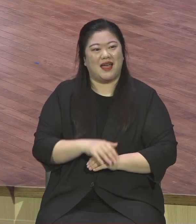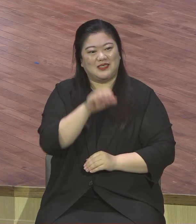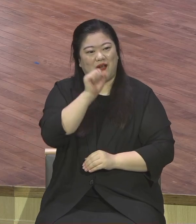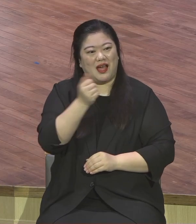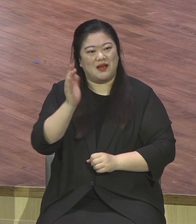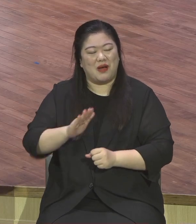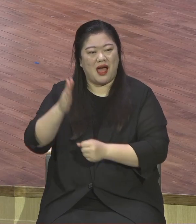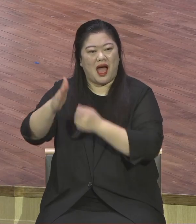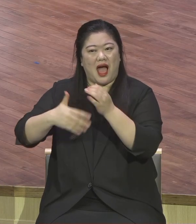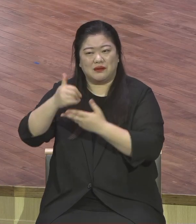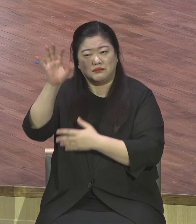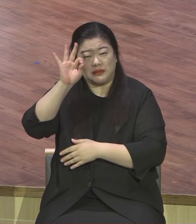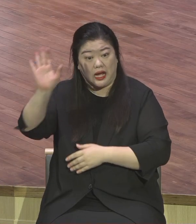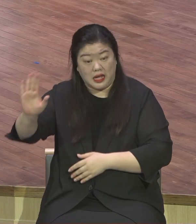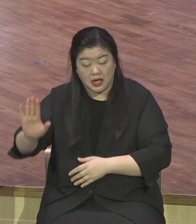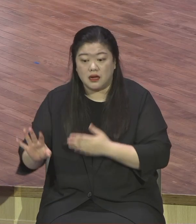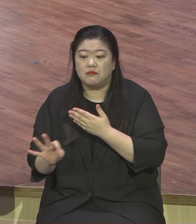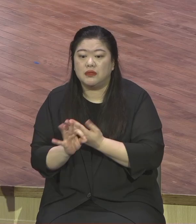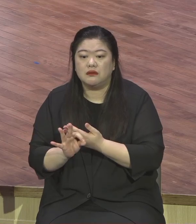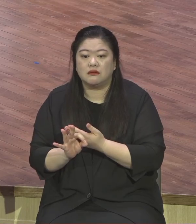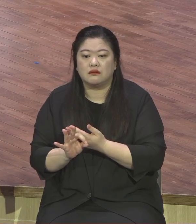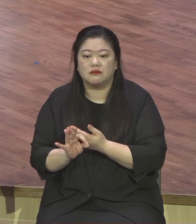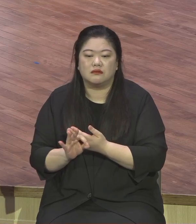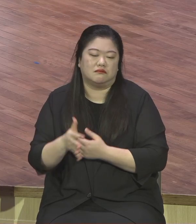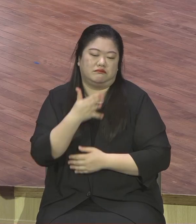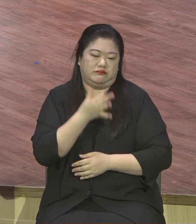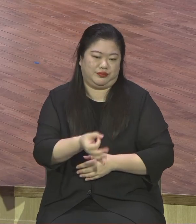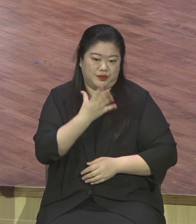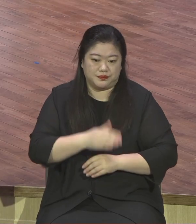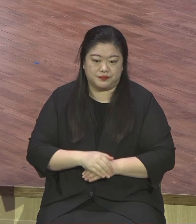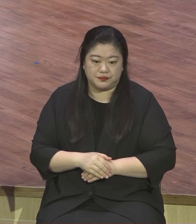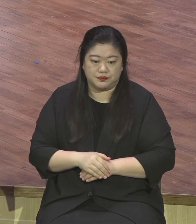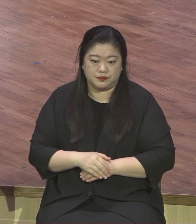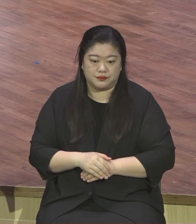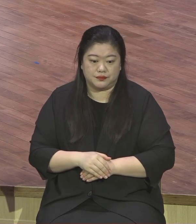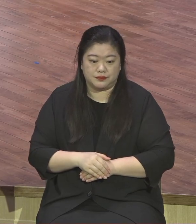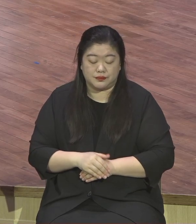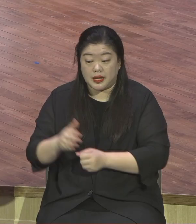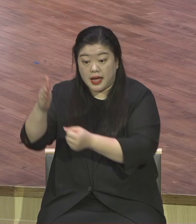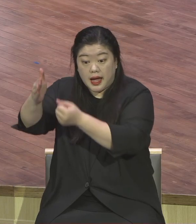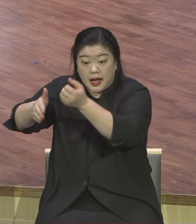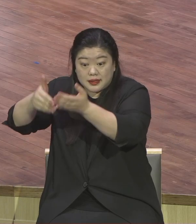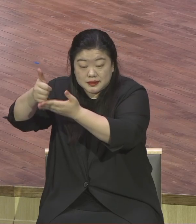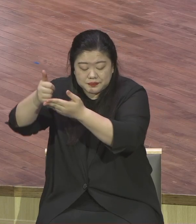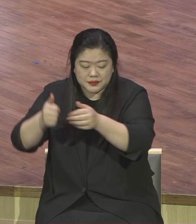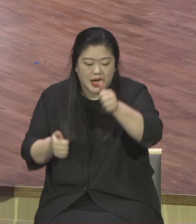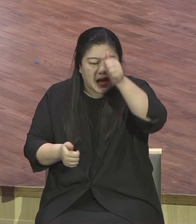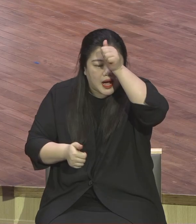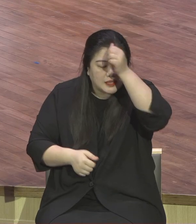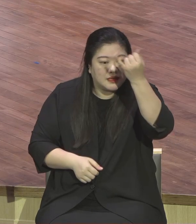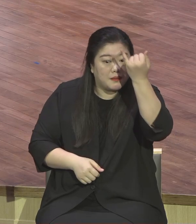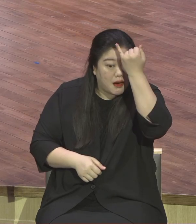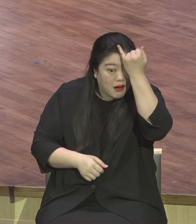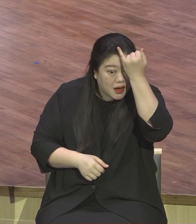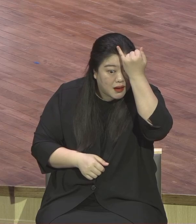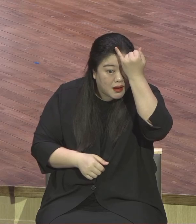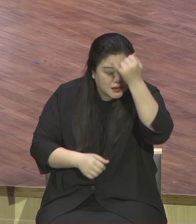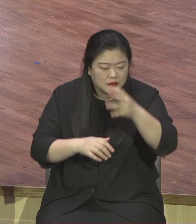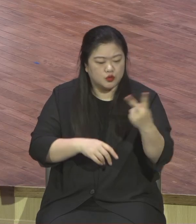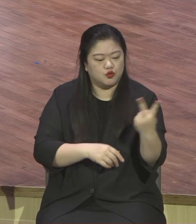나는 창조주야 너는 피조물이야 워낙 능력있게 만들어놨기 때문에 하나님 형상 닮아야 돼 못할 게 없어요 인간이 그러다